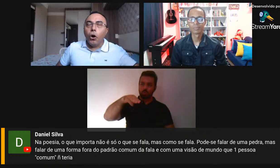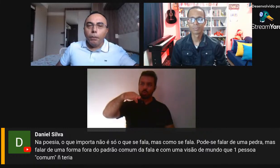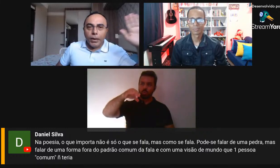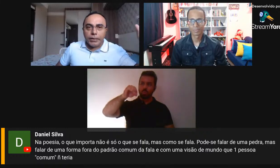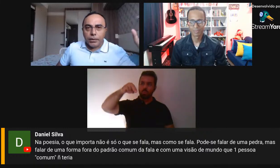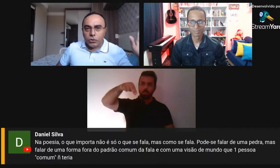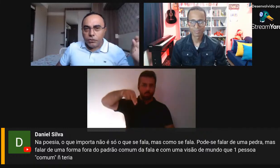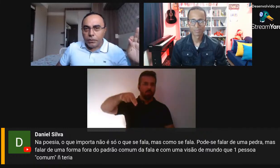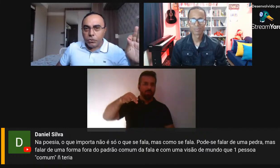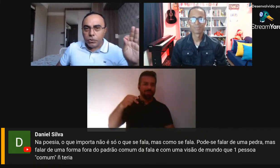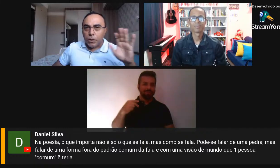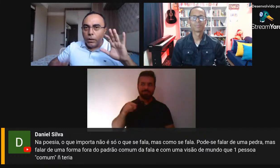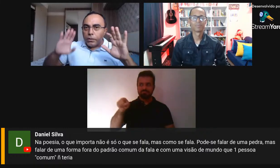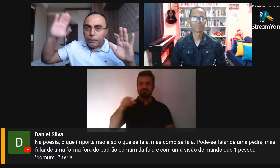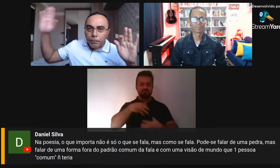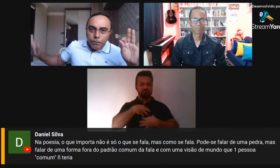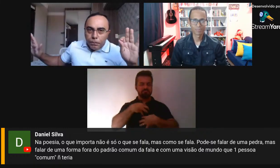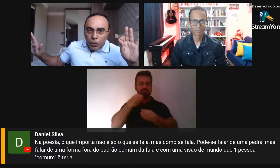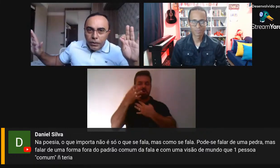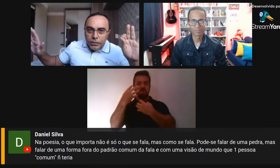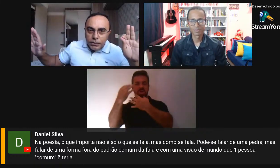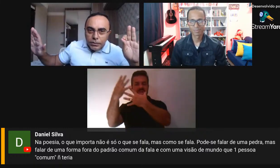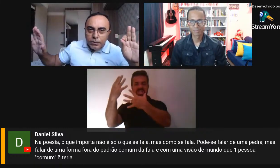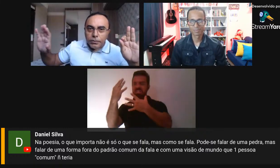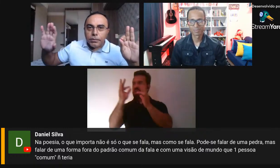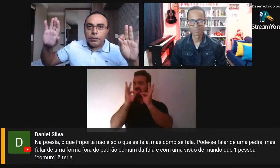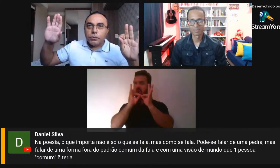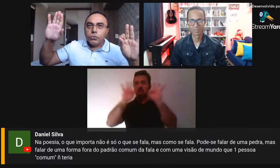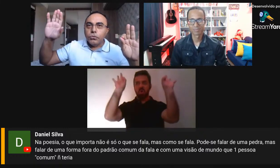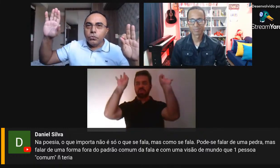o maior poeta que nós tivemos depois do